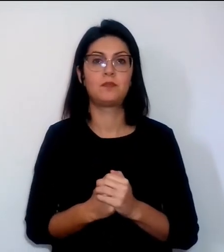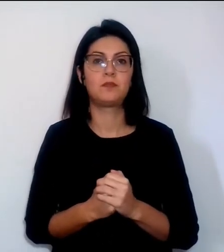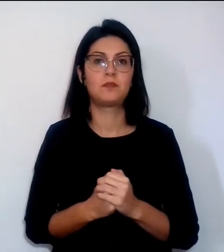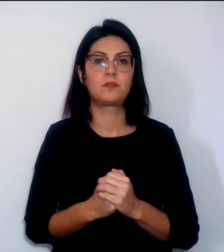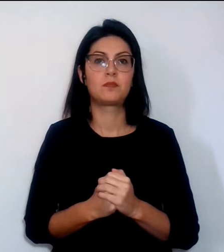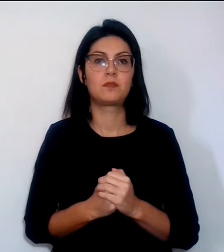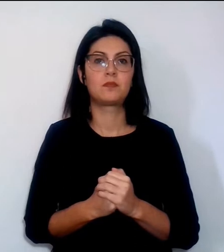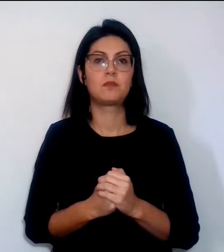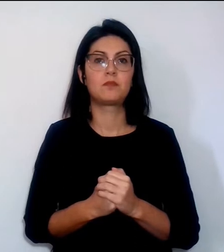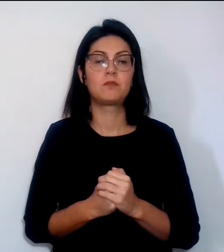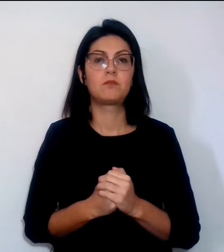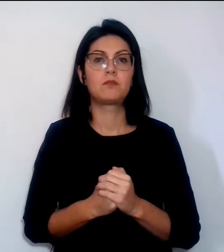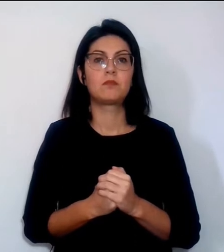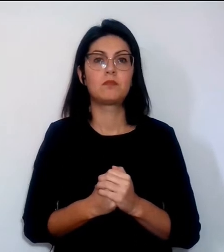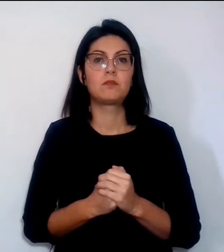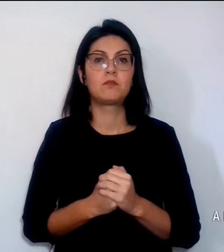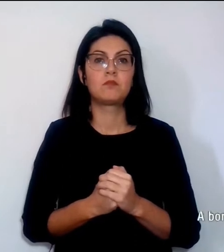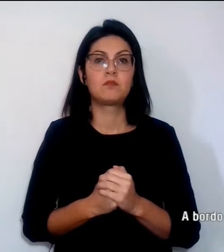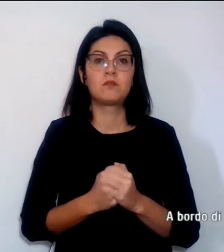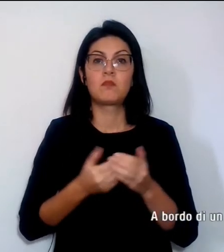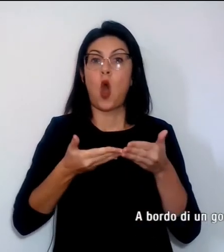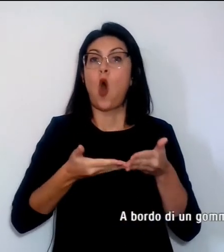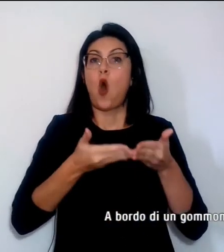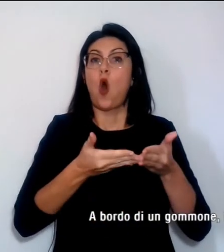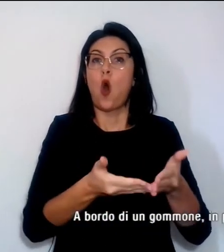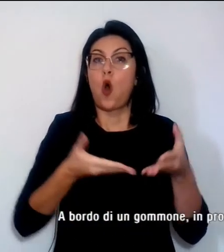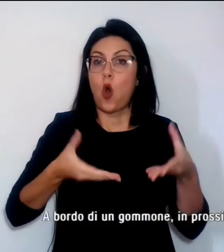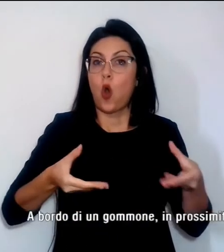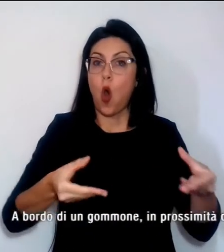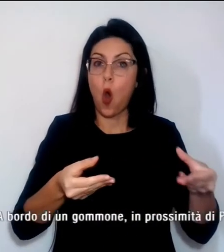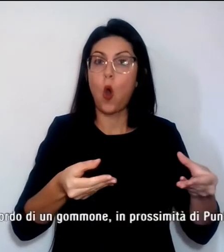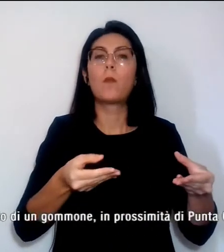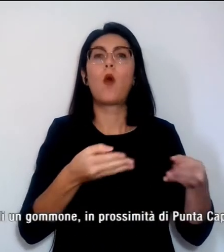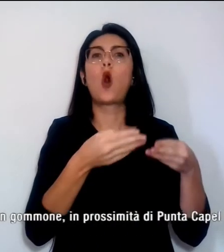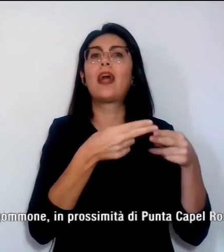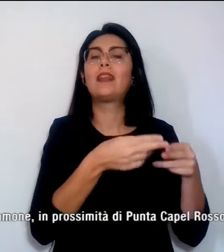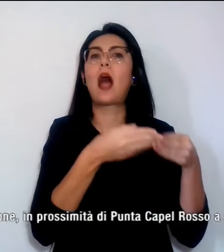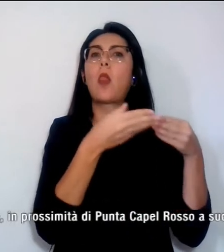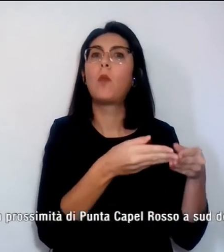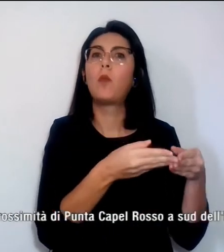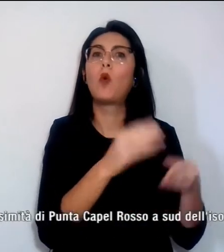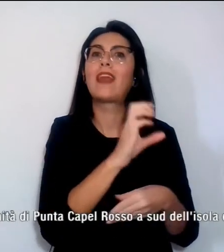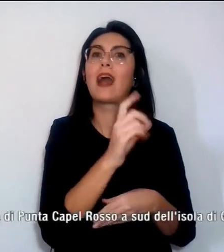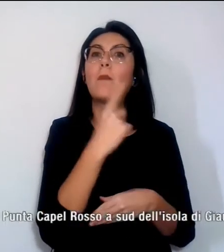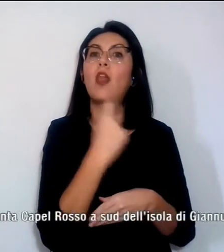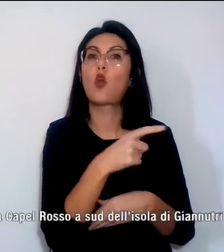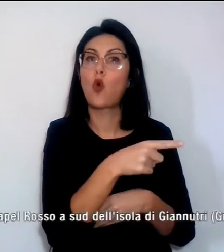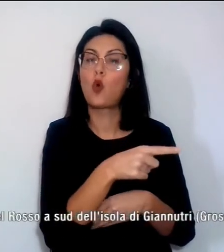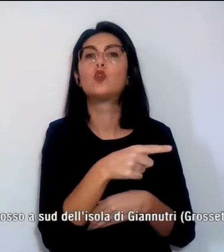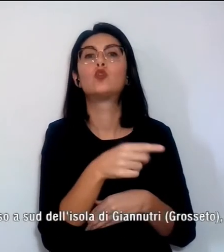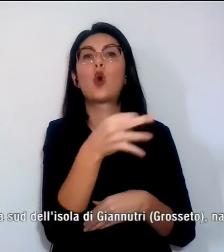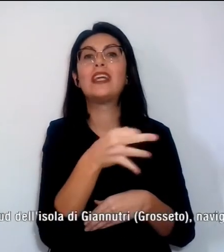A bordo di un gommone in prossimità di Punta Cappel Rosso, a sud dell'isola di